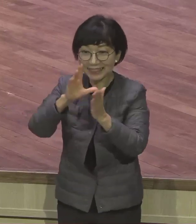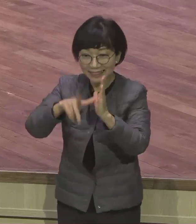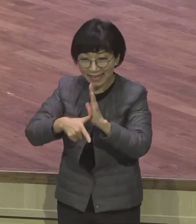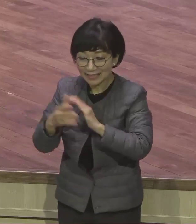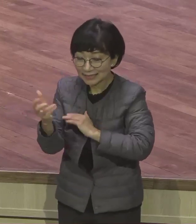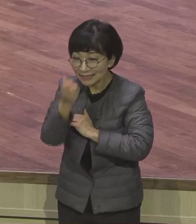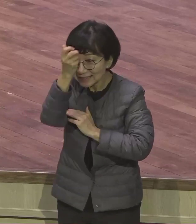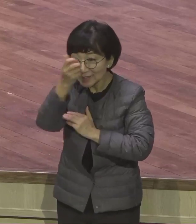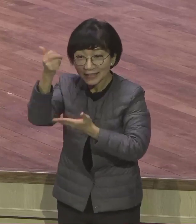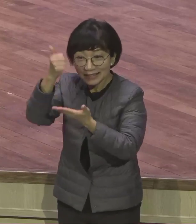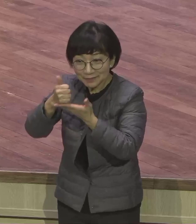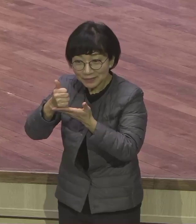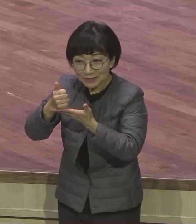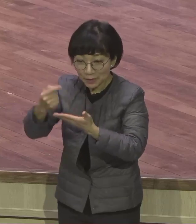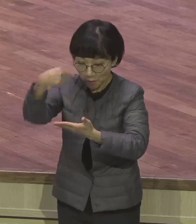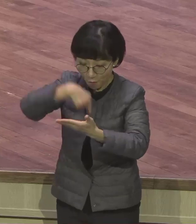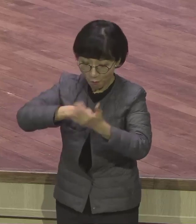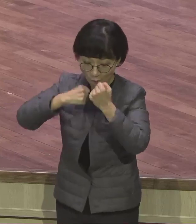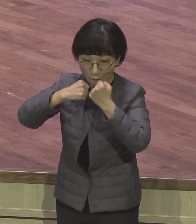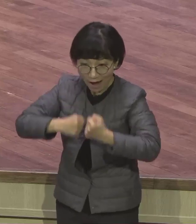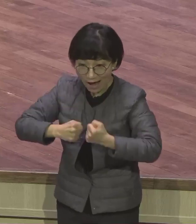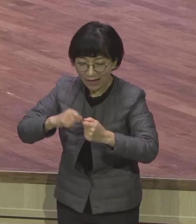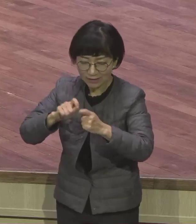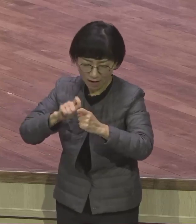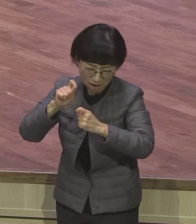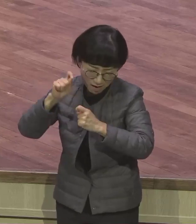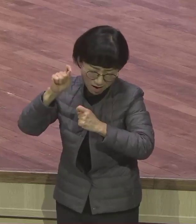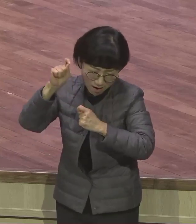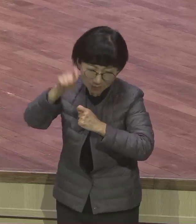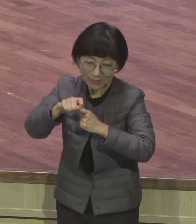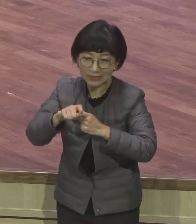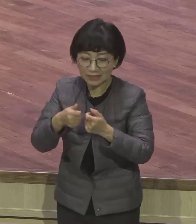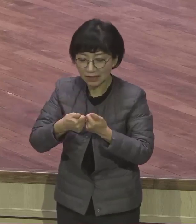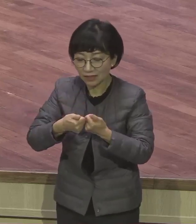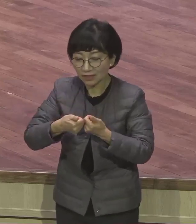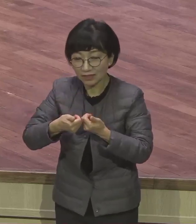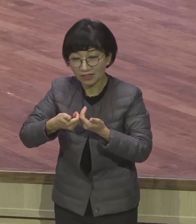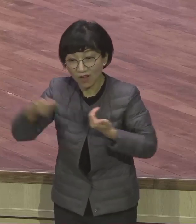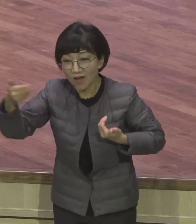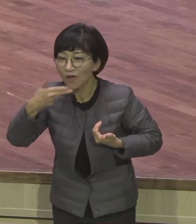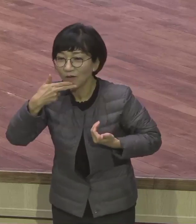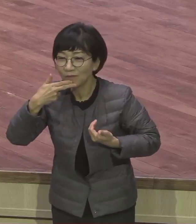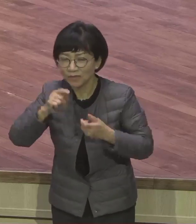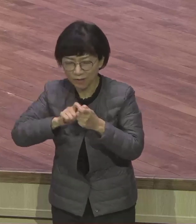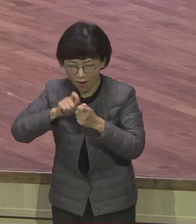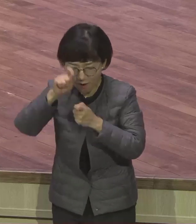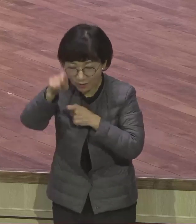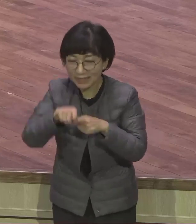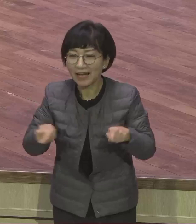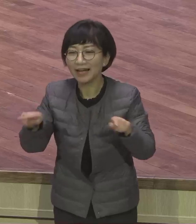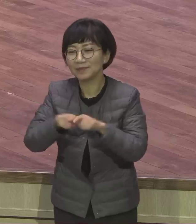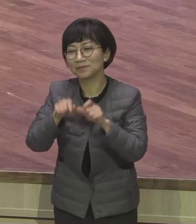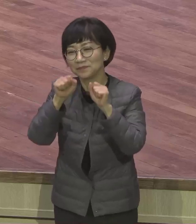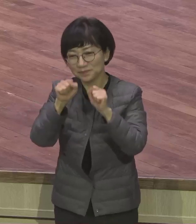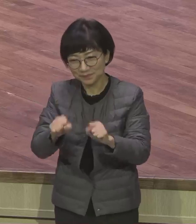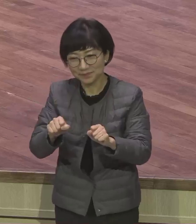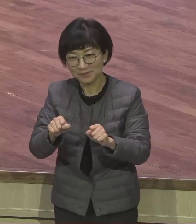우리와 안에 그하시면서 영원히 우리를 떠나지 않으신다 떠나지 않았습니다 이거 느끼시